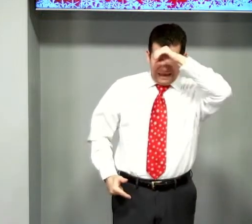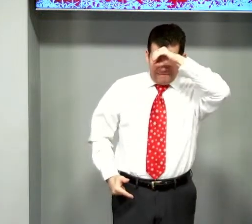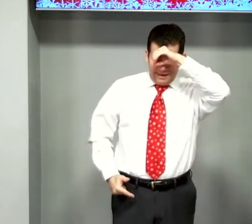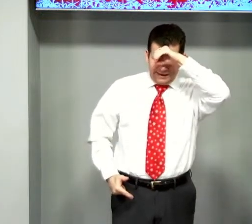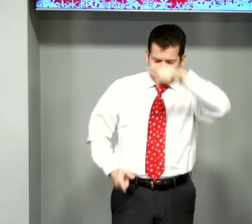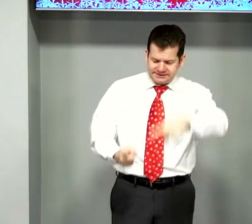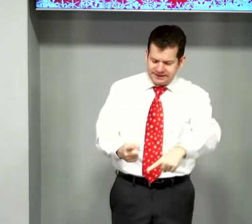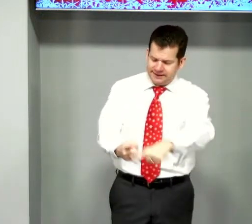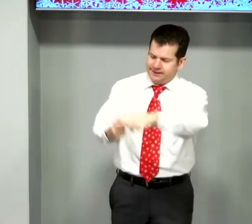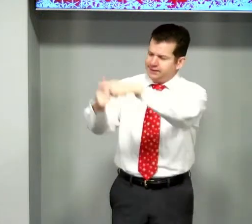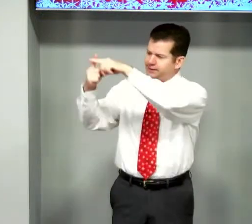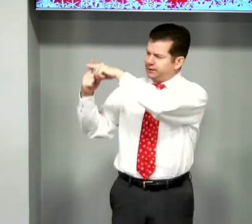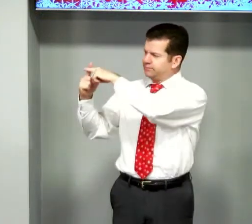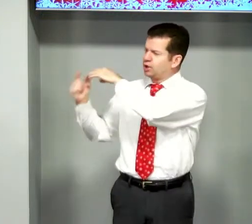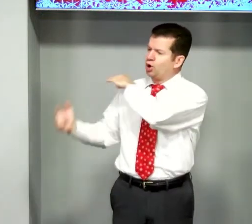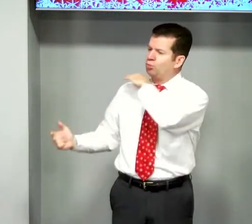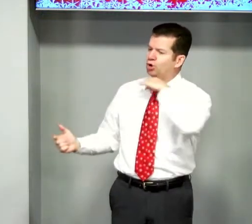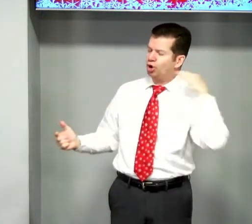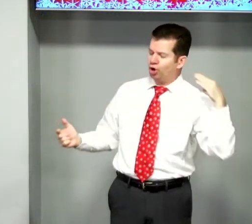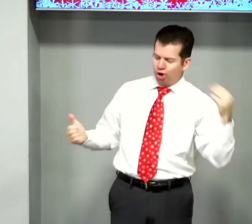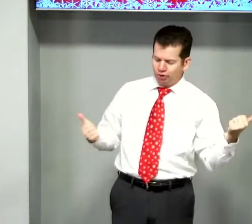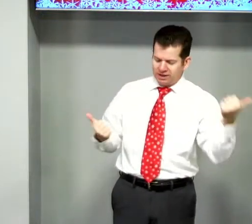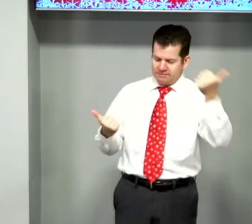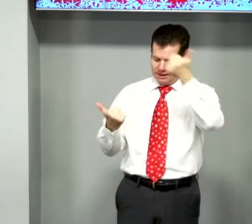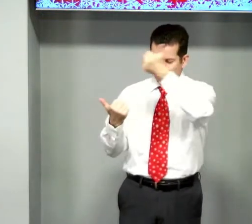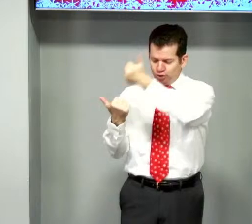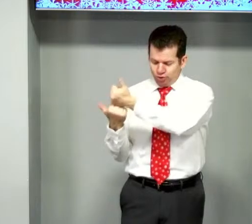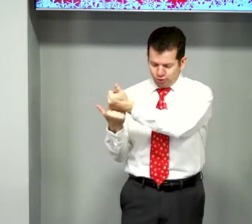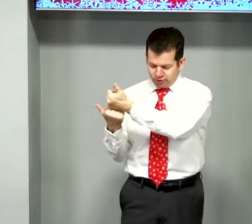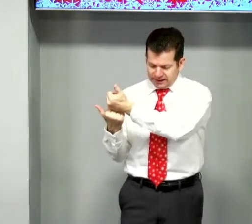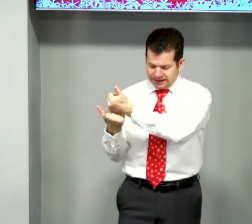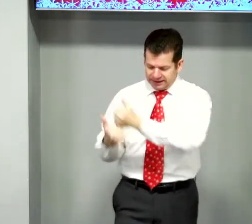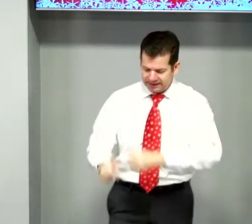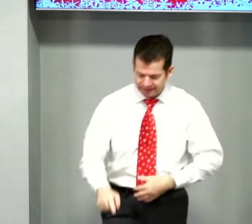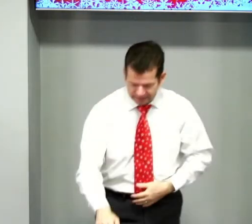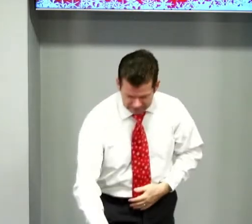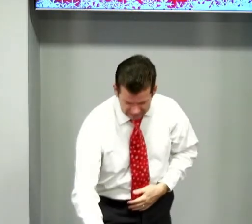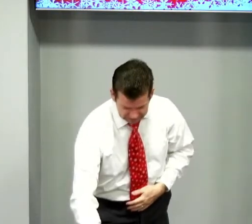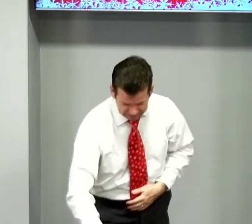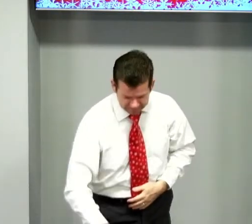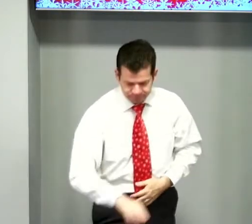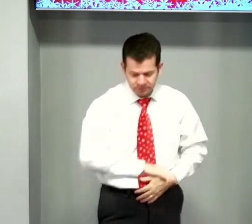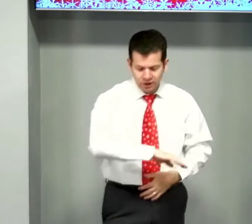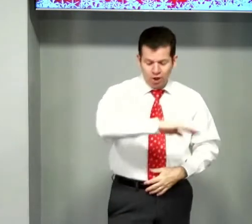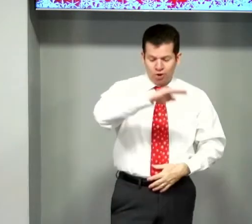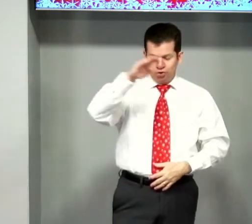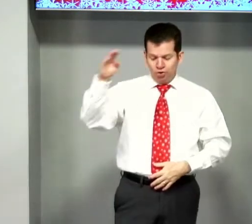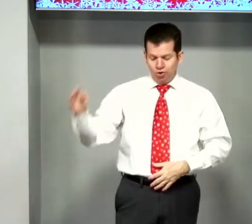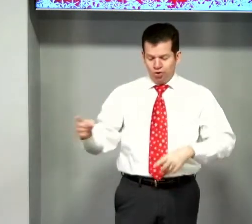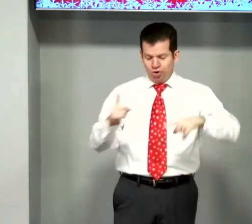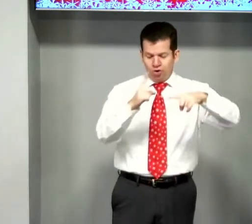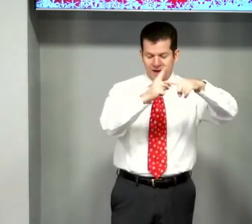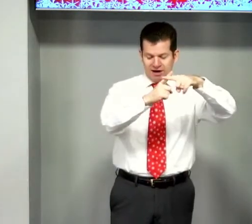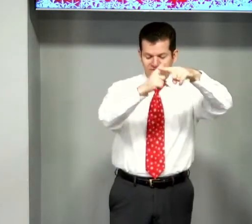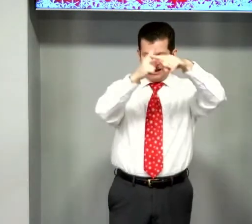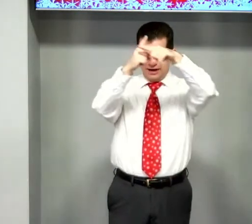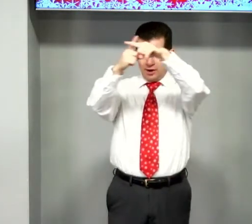merecer, Morto em meu lugar, No Calvário, No